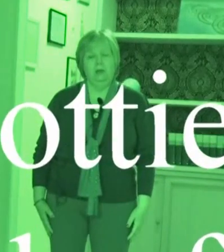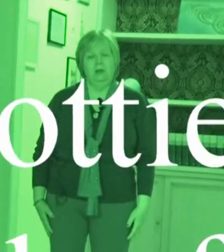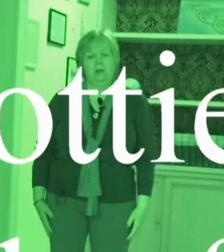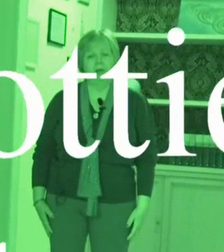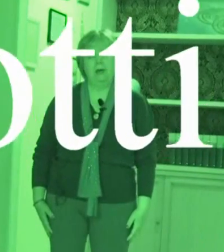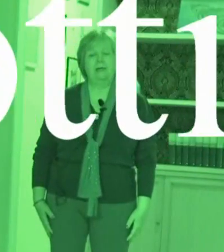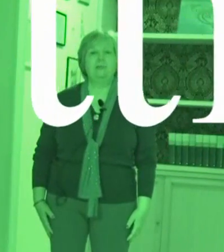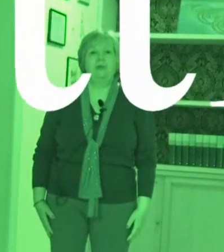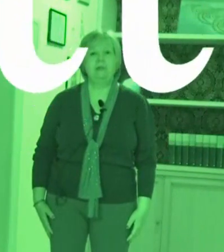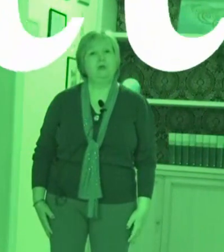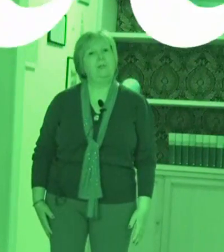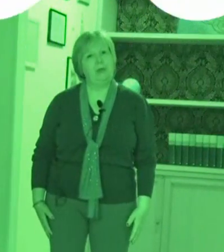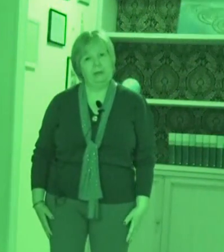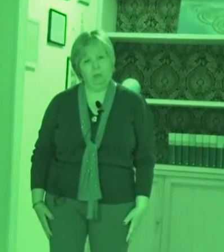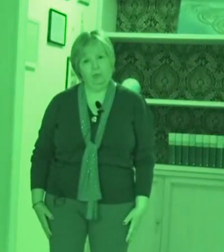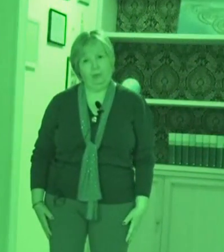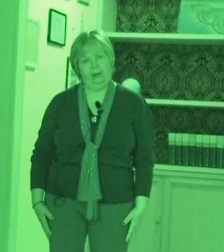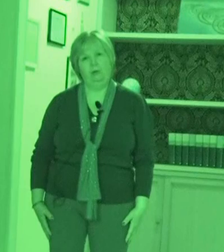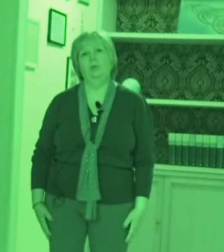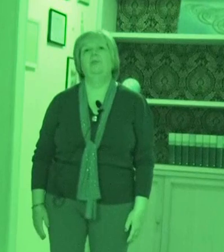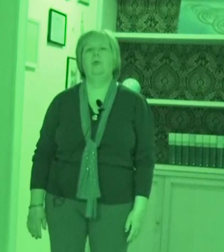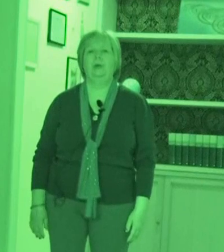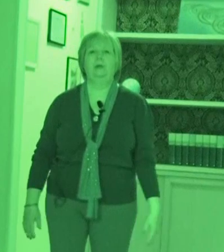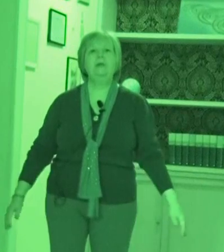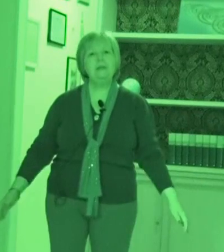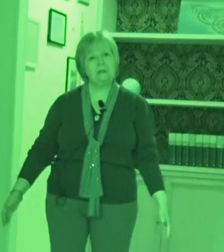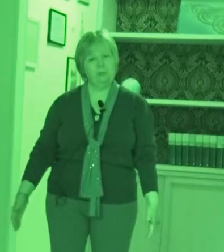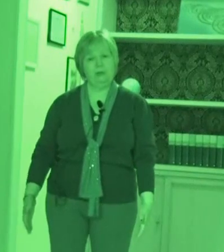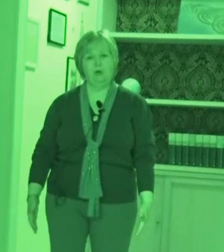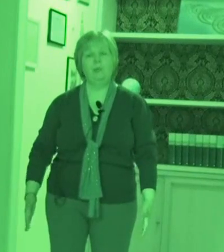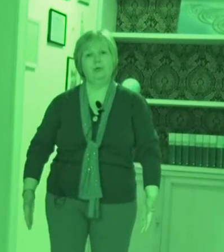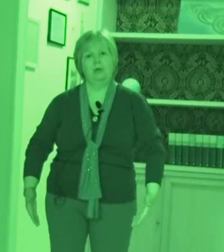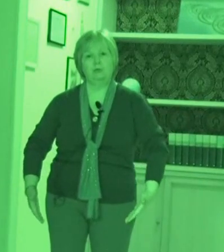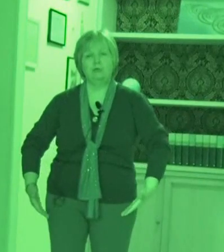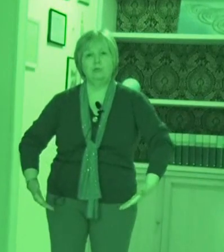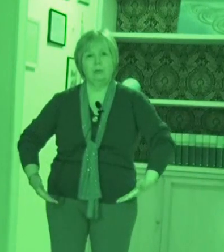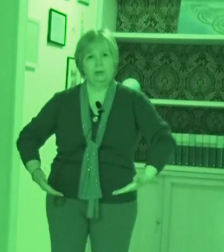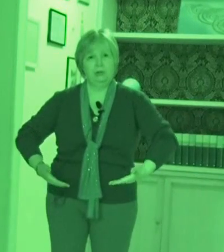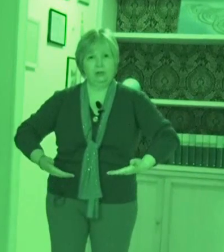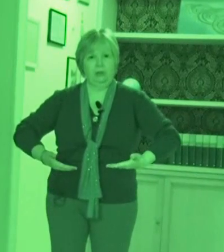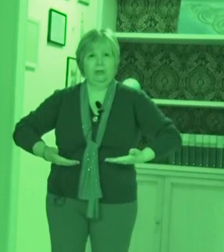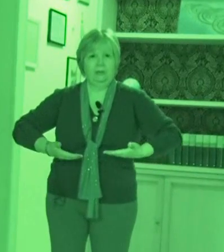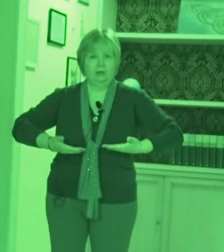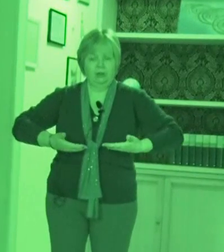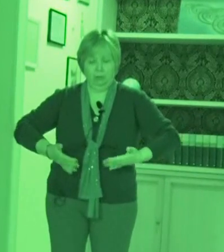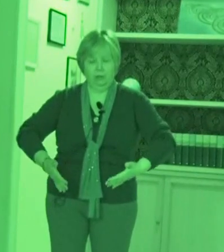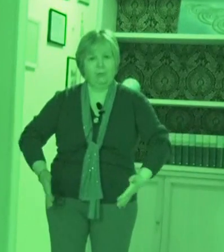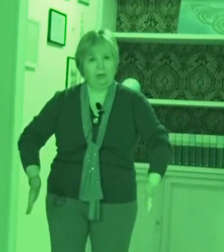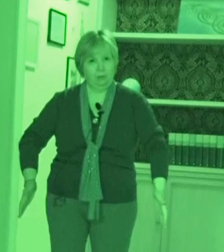La respirazione è abbinata al movimento, quindi inspiro portando su il C, l'energia, con le mani, con